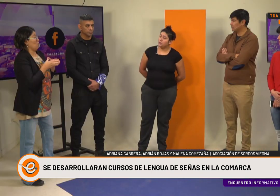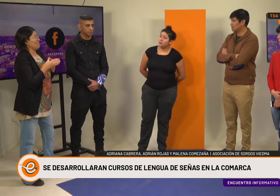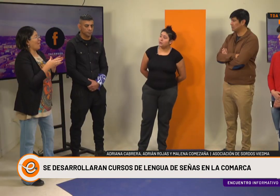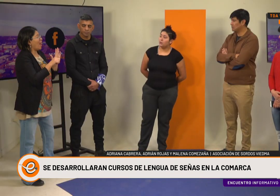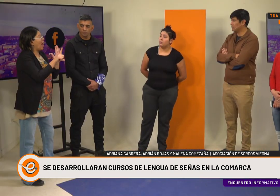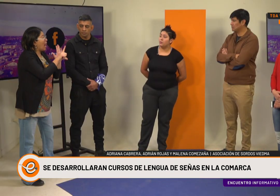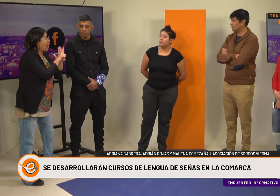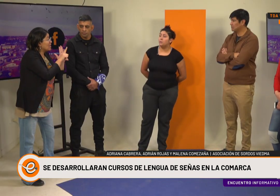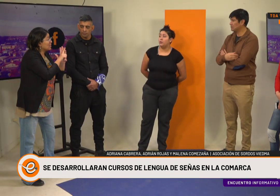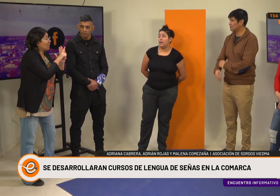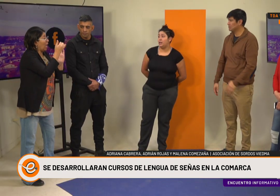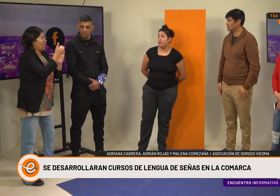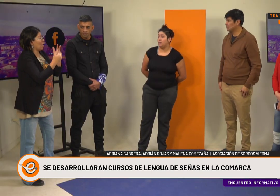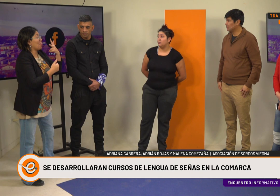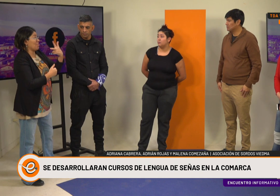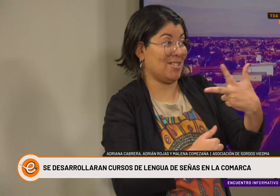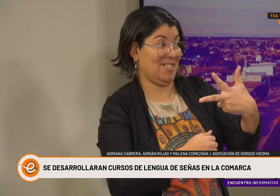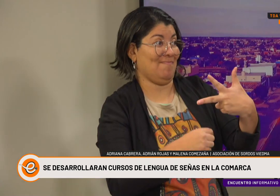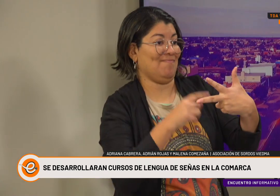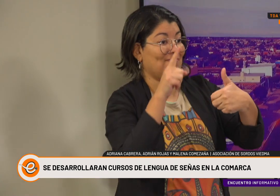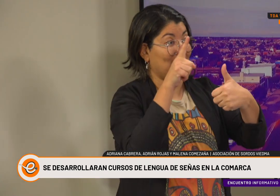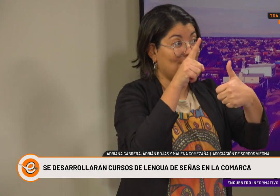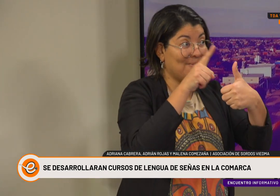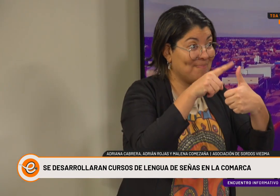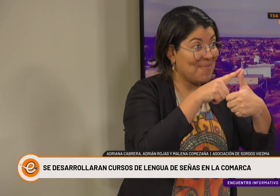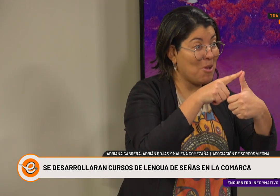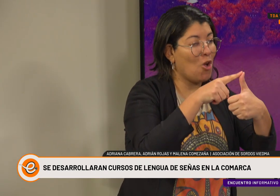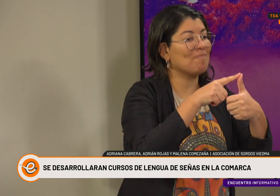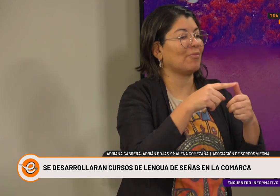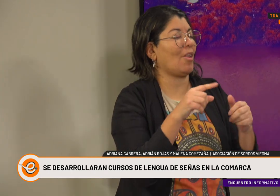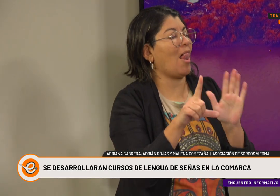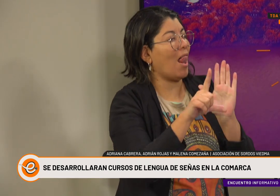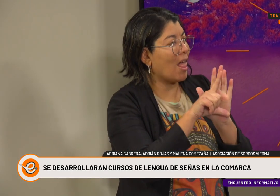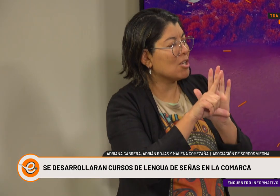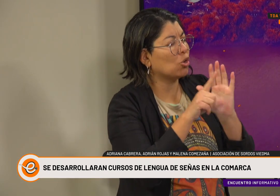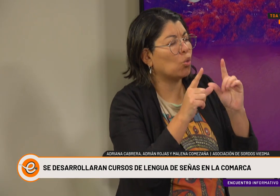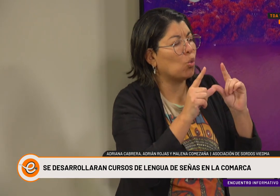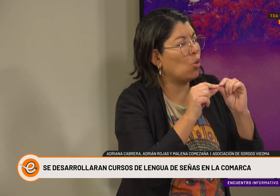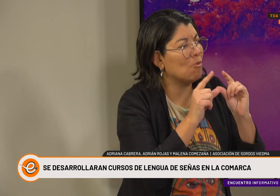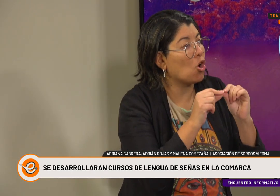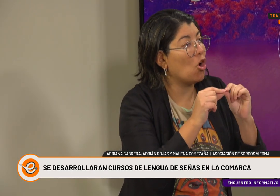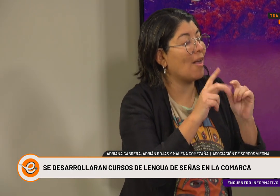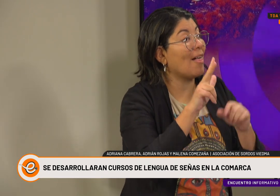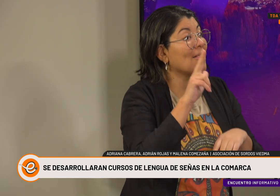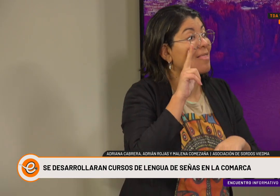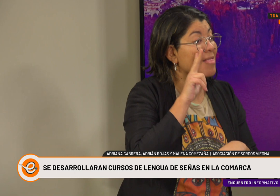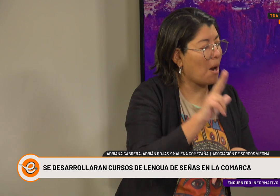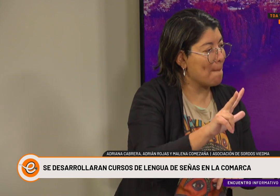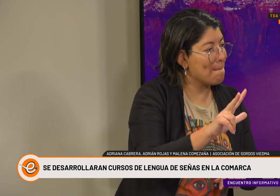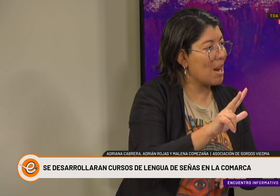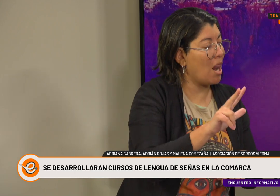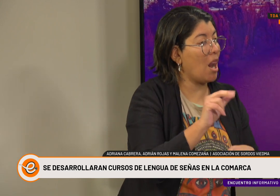Ellos, como grupo de la ley, hay tres leyes. La primera es la ley número